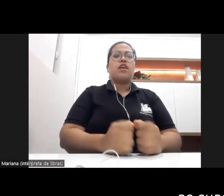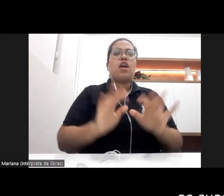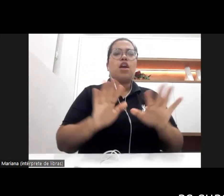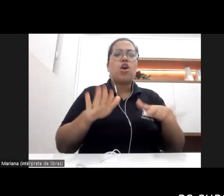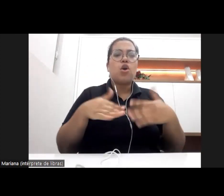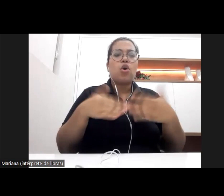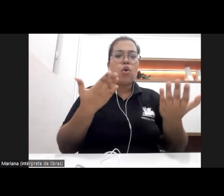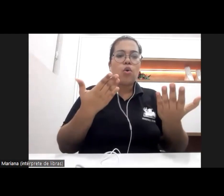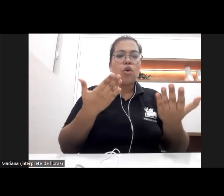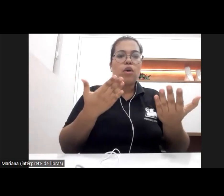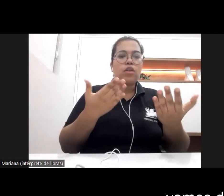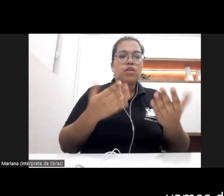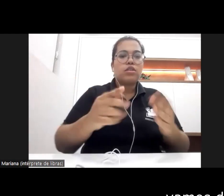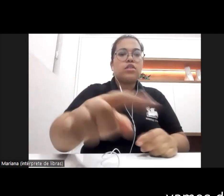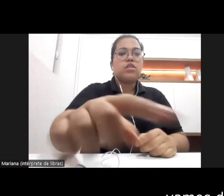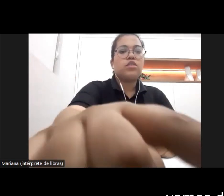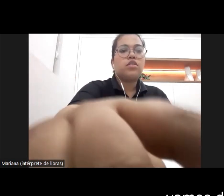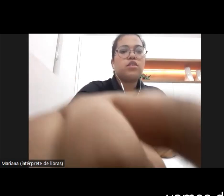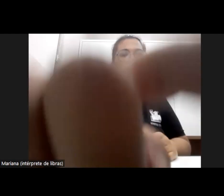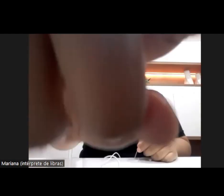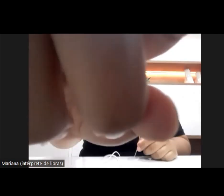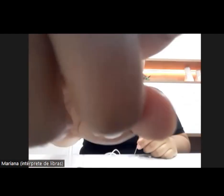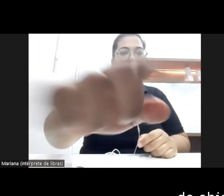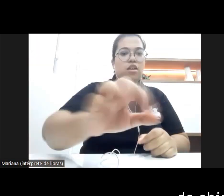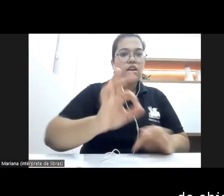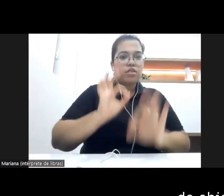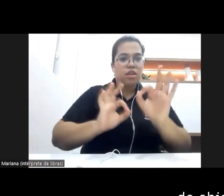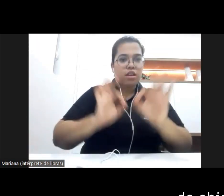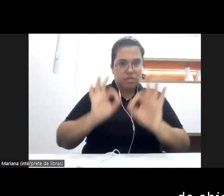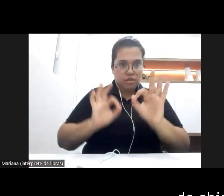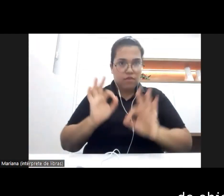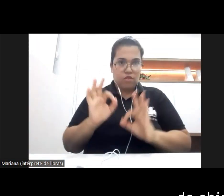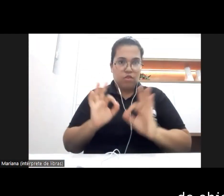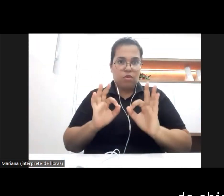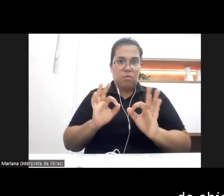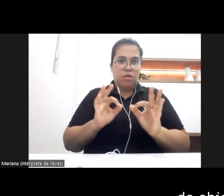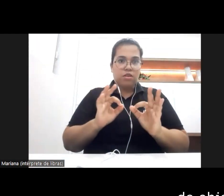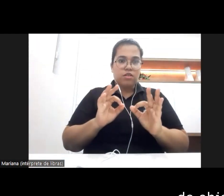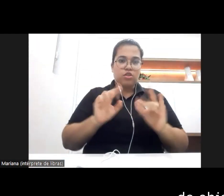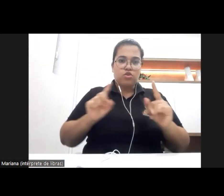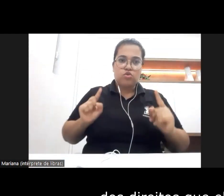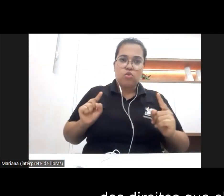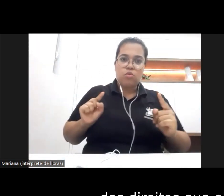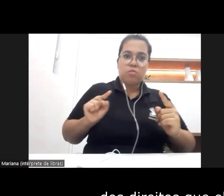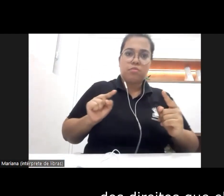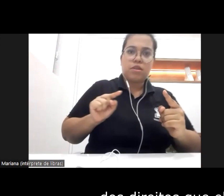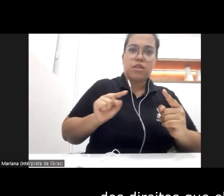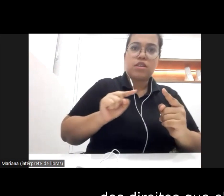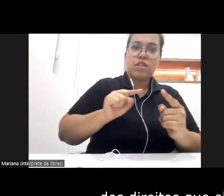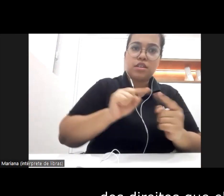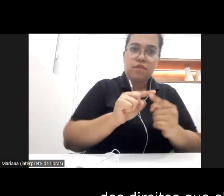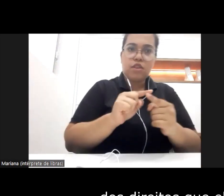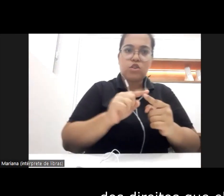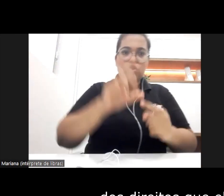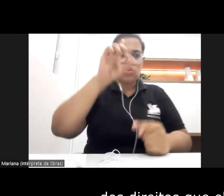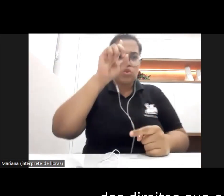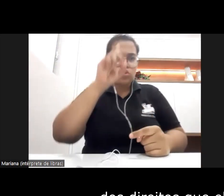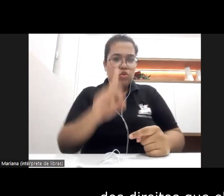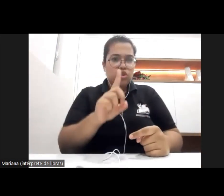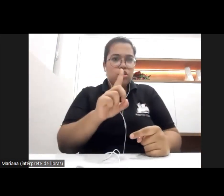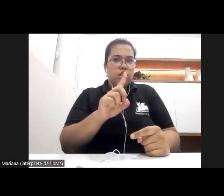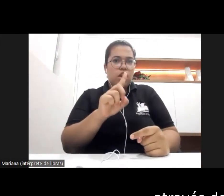suas formas, vamos dizer assim, de objetivação dos direitos que elas visam